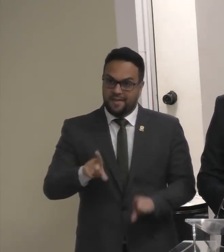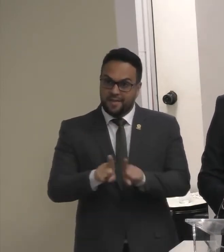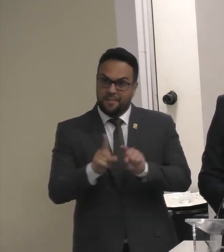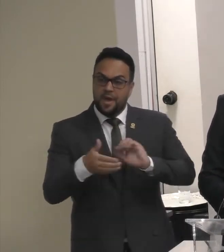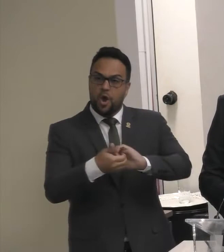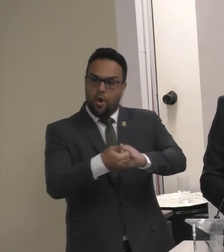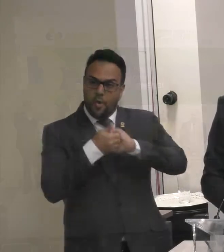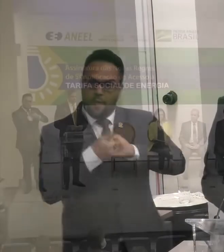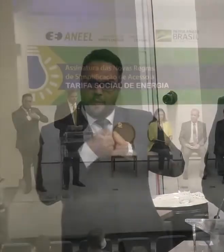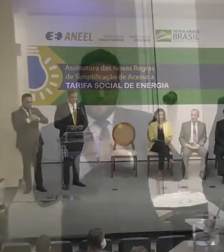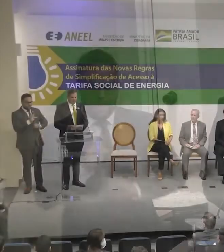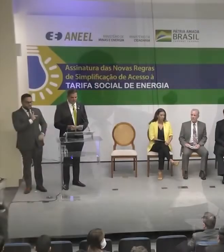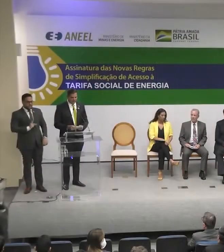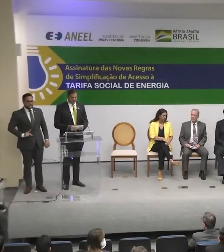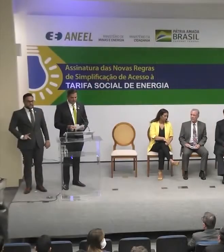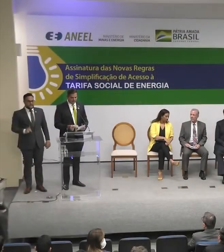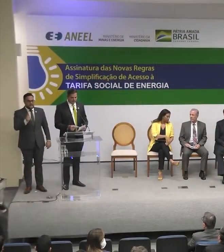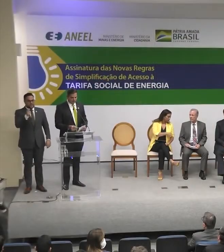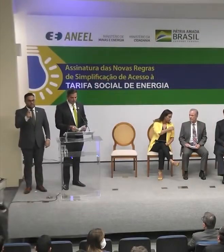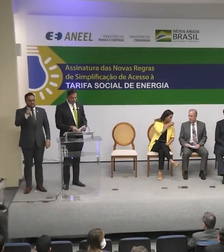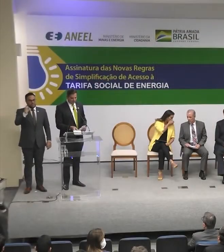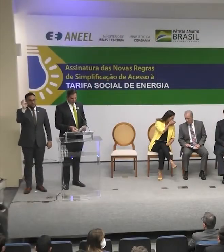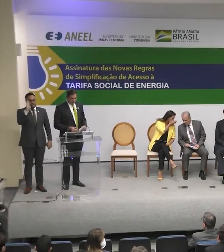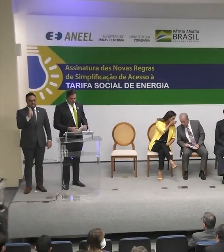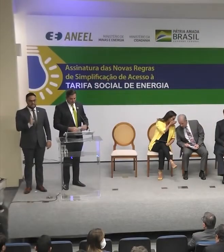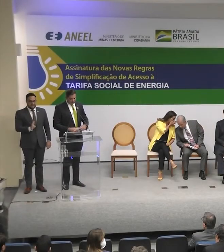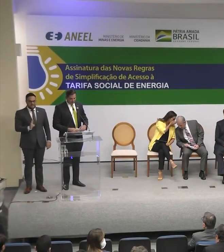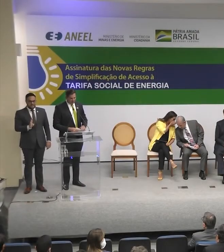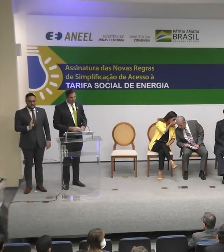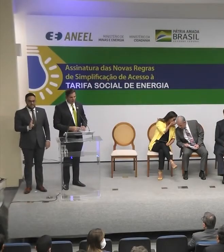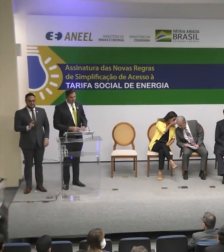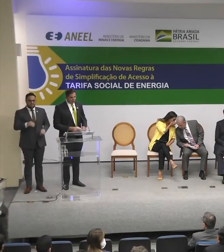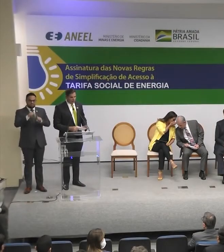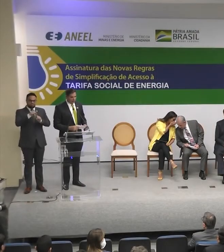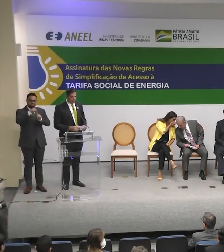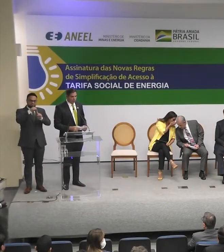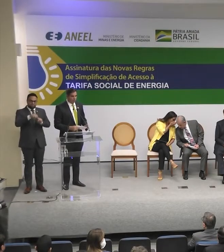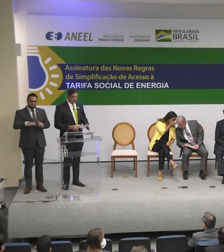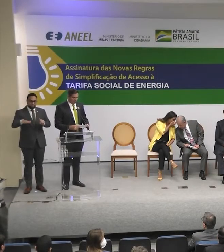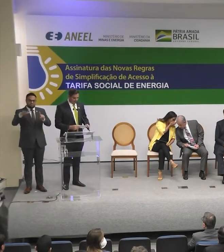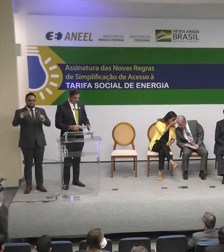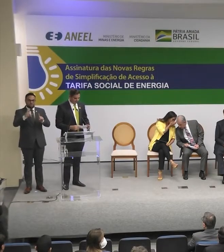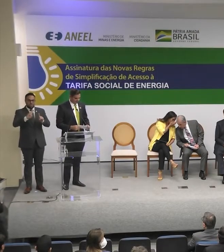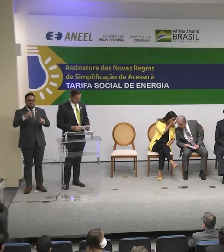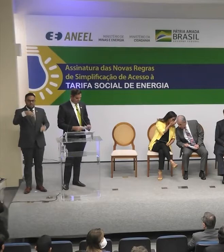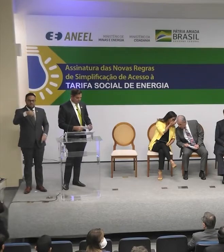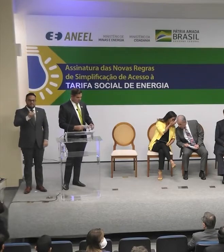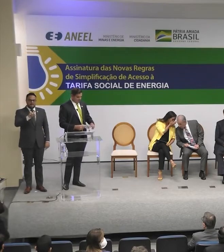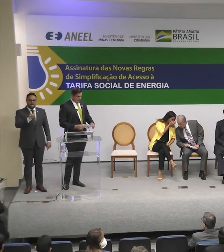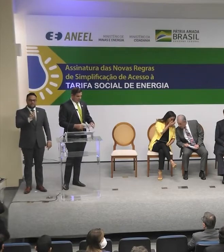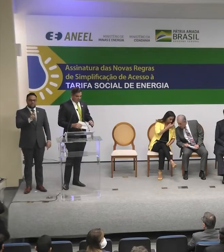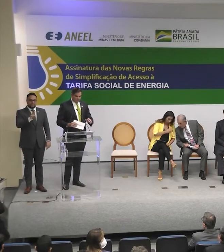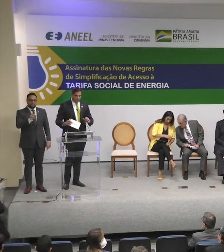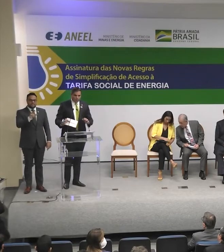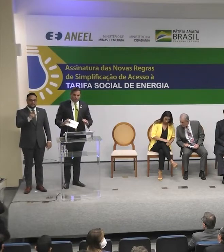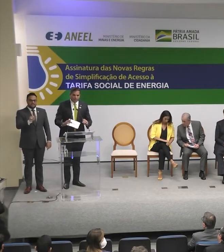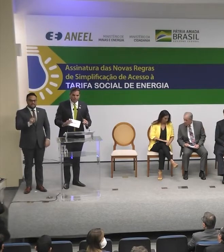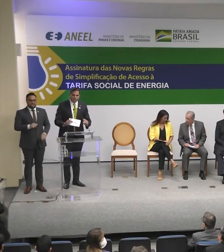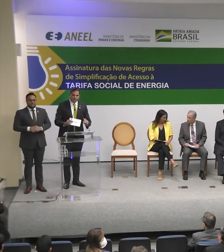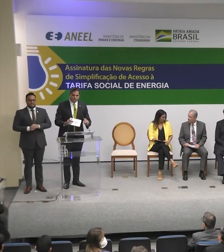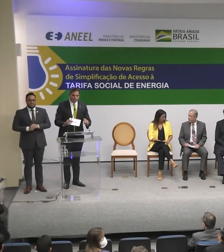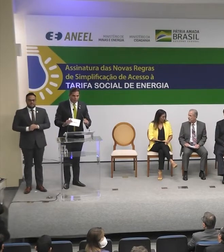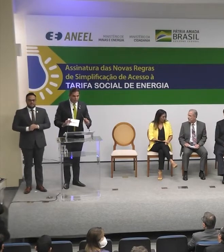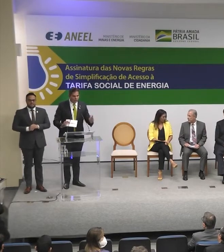presidente Da Associação Brasileira Das Distribuidoras De Energia Madureira Bom